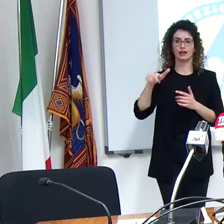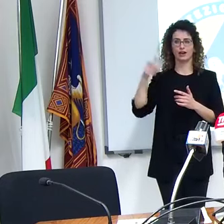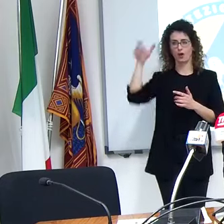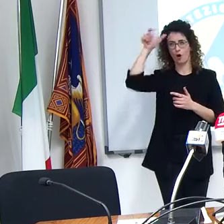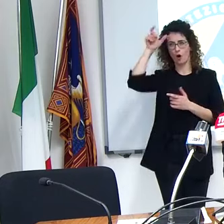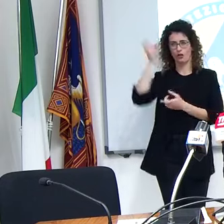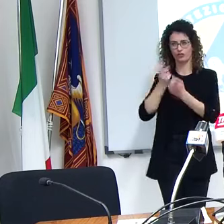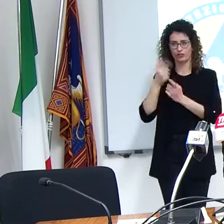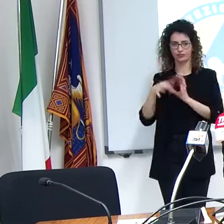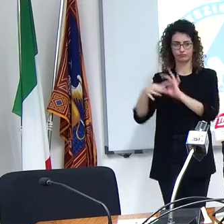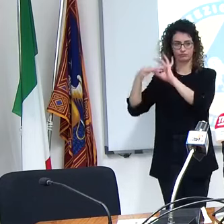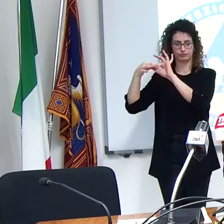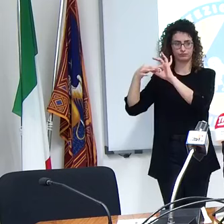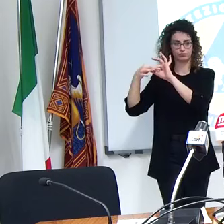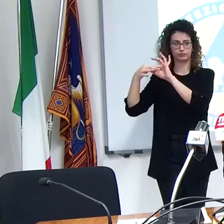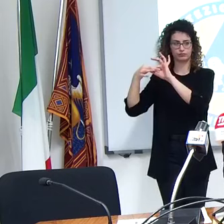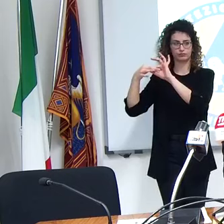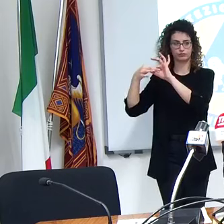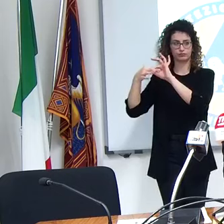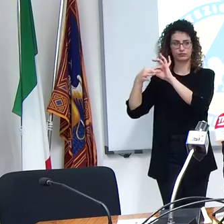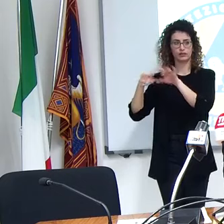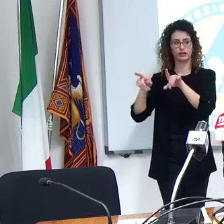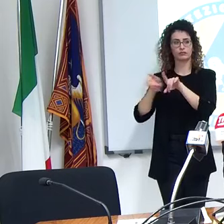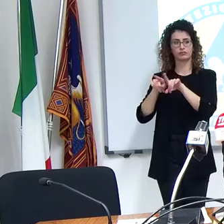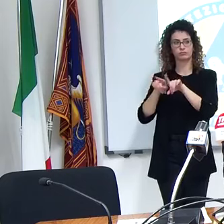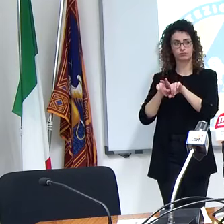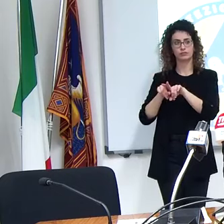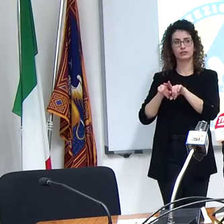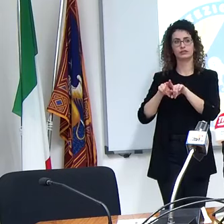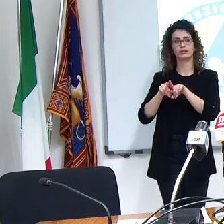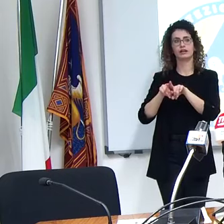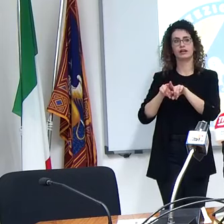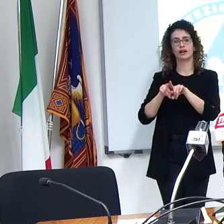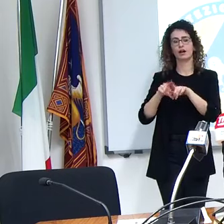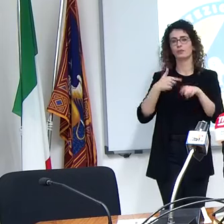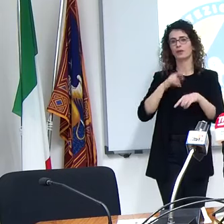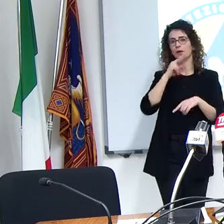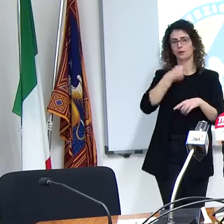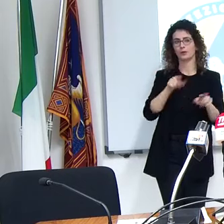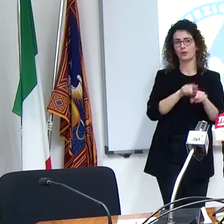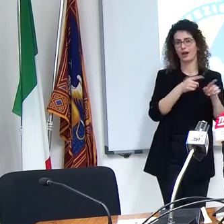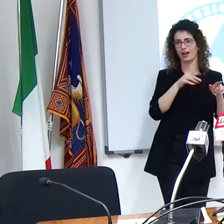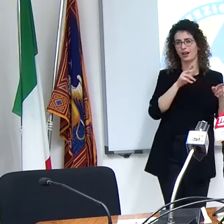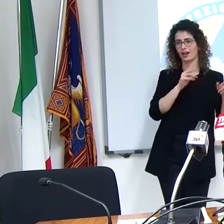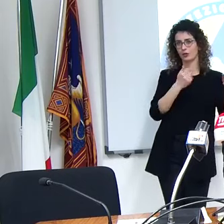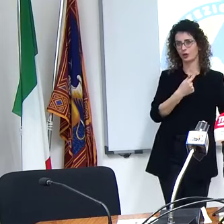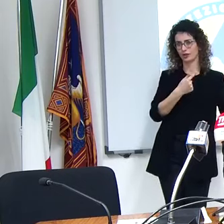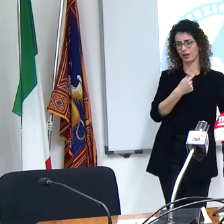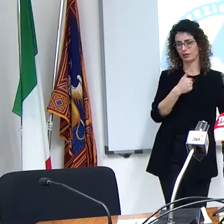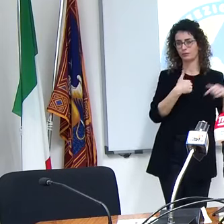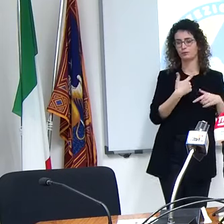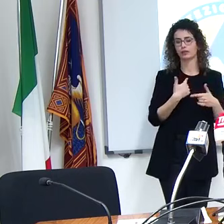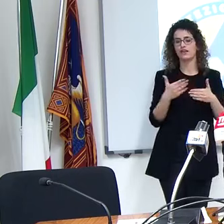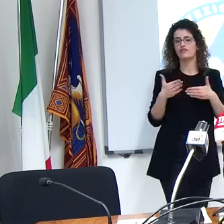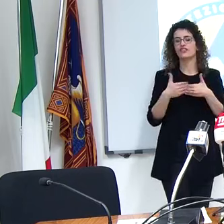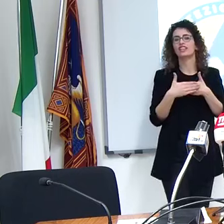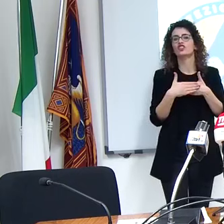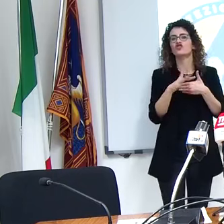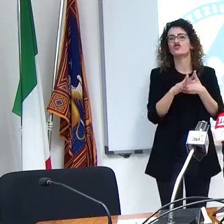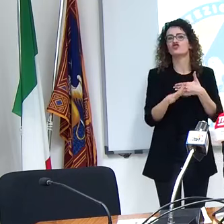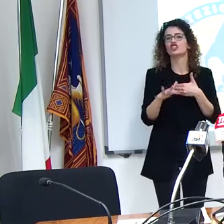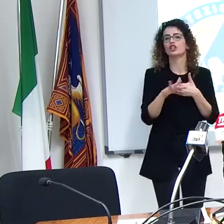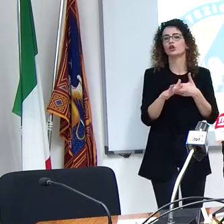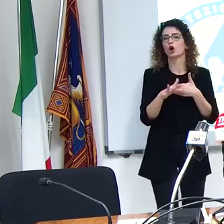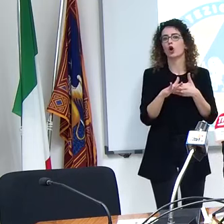state categorie che hanno risposto come pretenderebbe giustamente una cosa rapidissima il concetto di prossimità non è mai stato definito